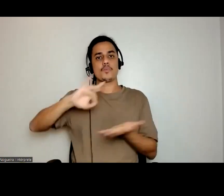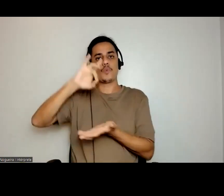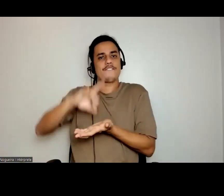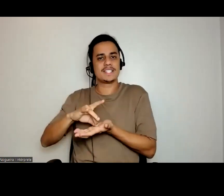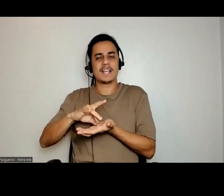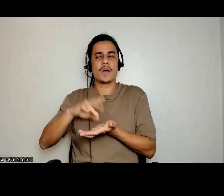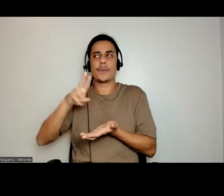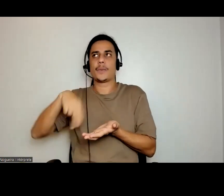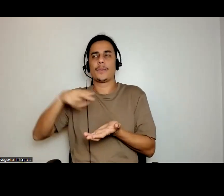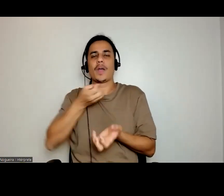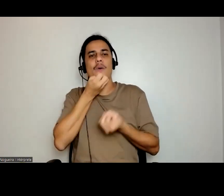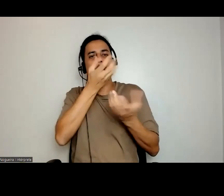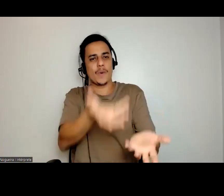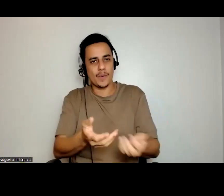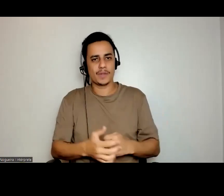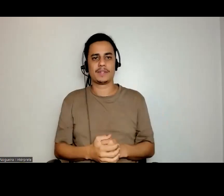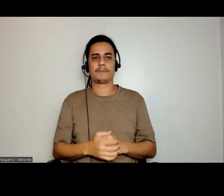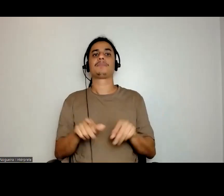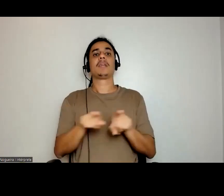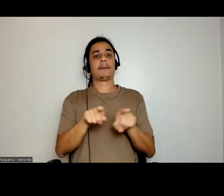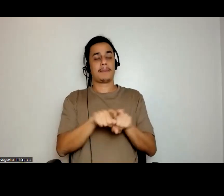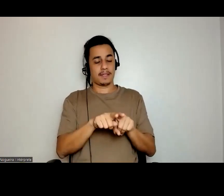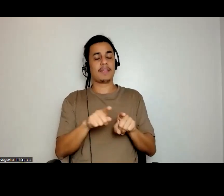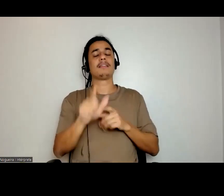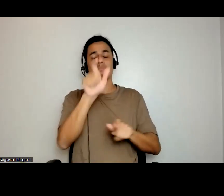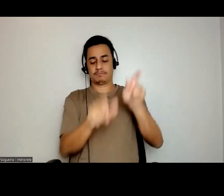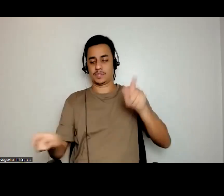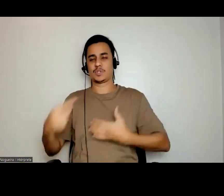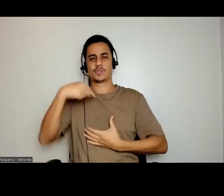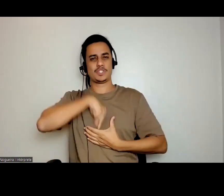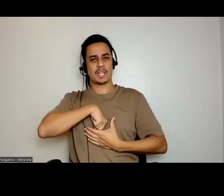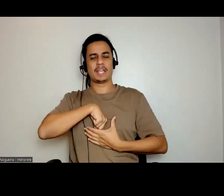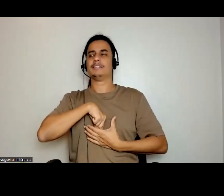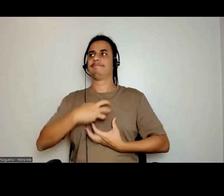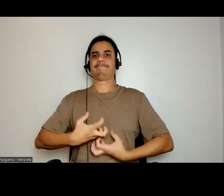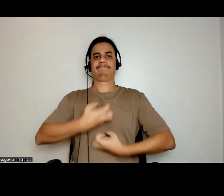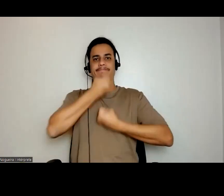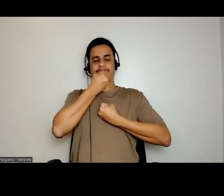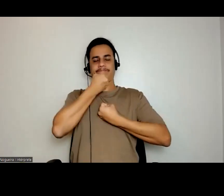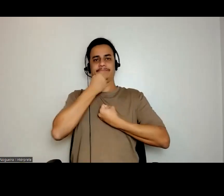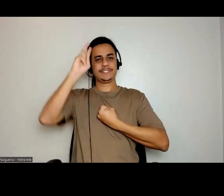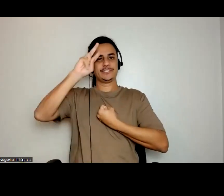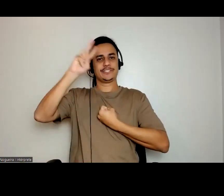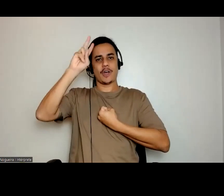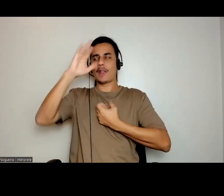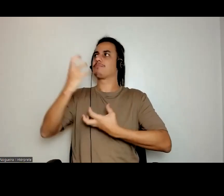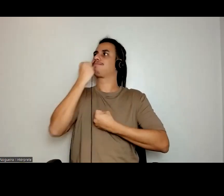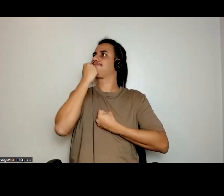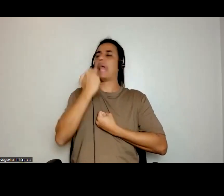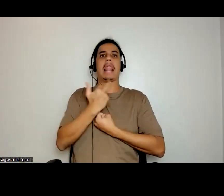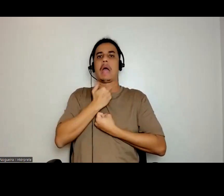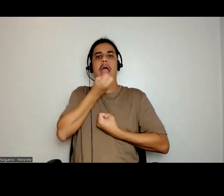brasileiro, assim como os sujeitos que foram invisibilizados, imudecidos na tentativa de embranquecimento e